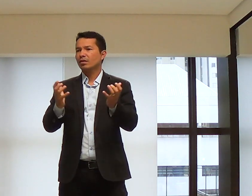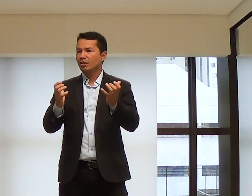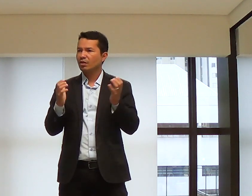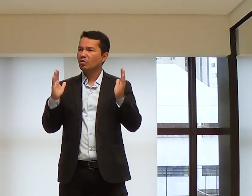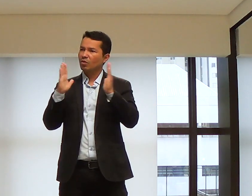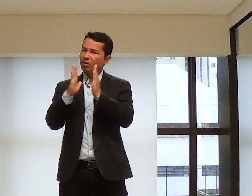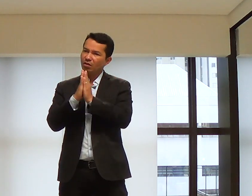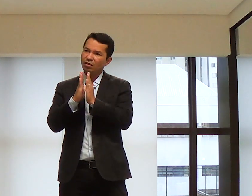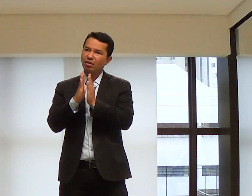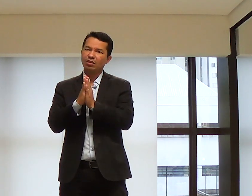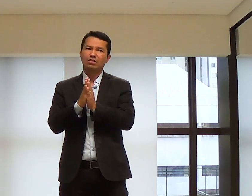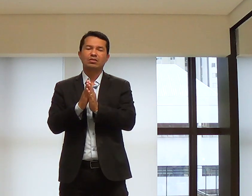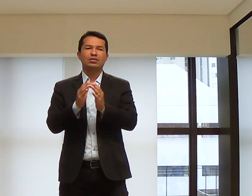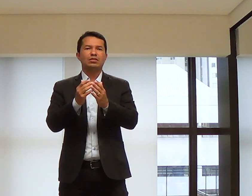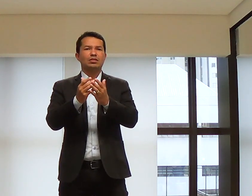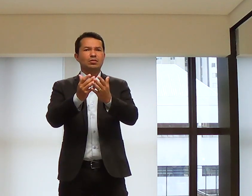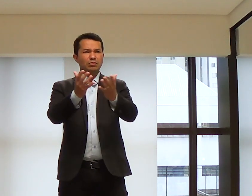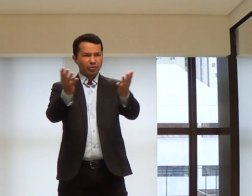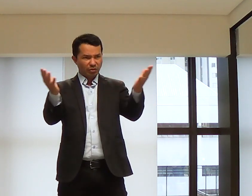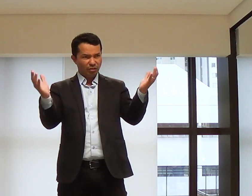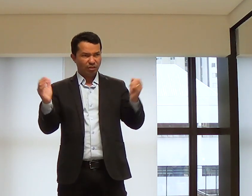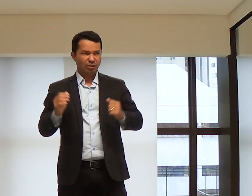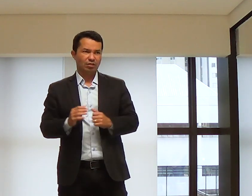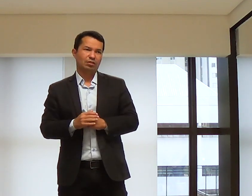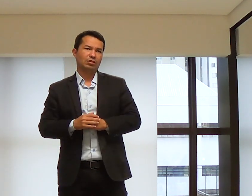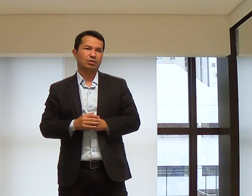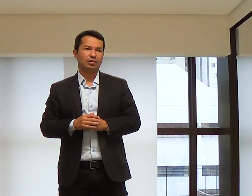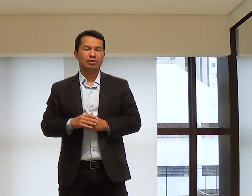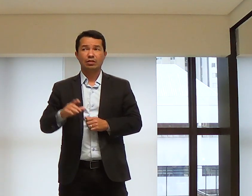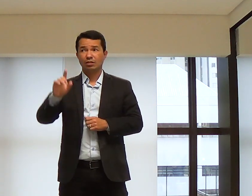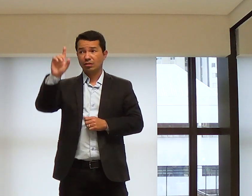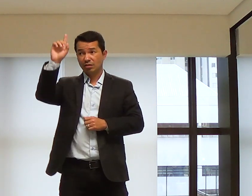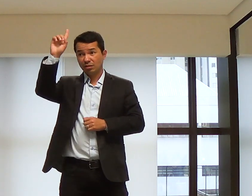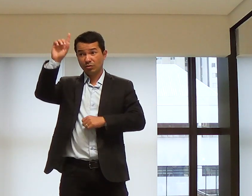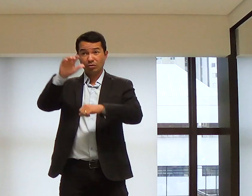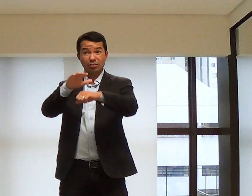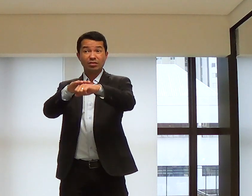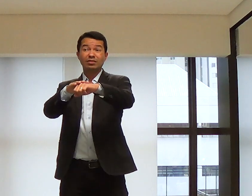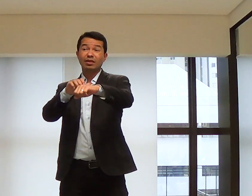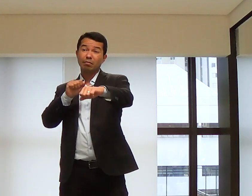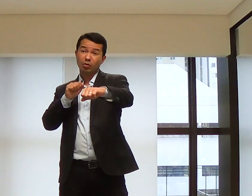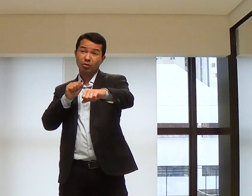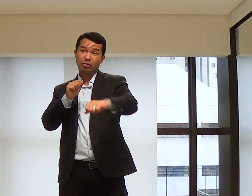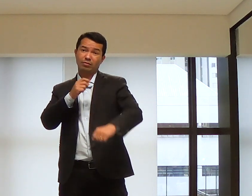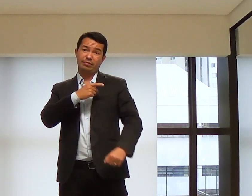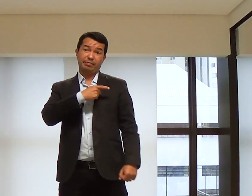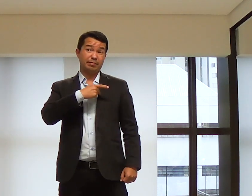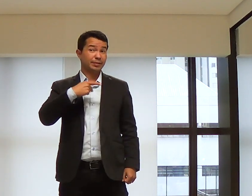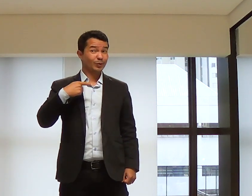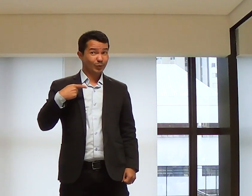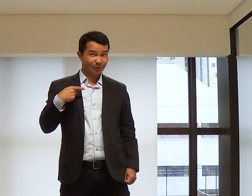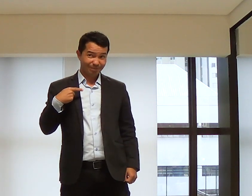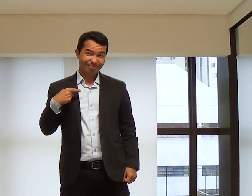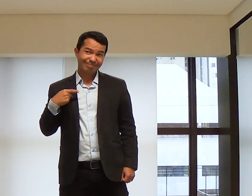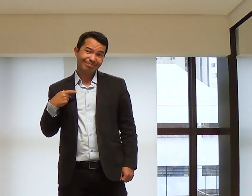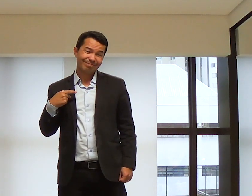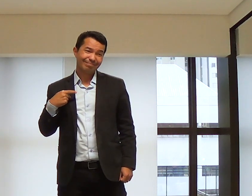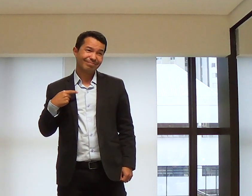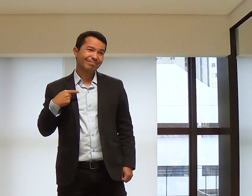Sabe, eu quero orar por vocês. Quero orar porque Deus te